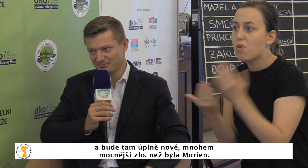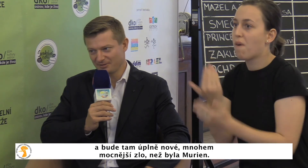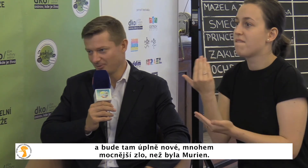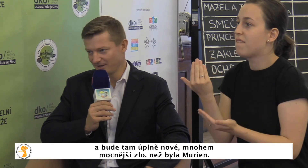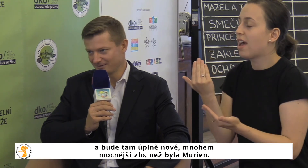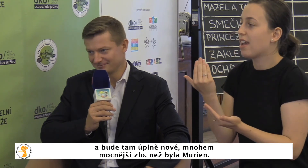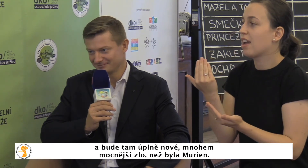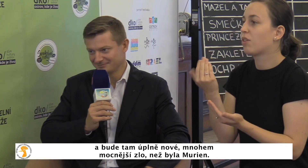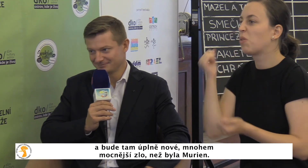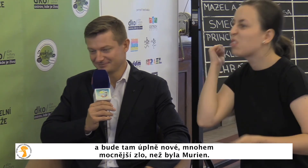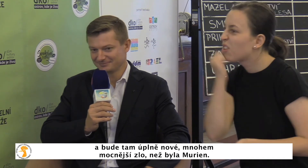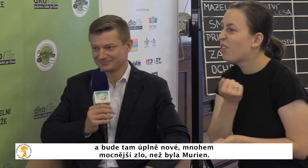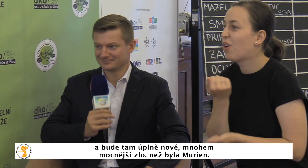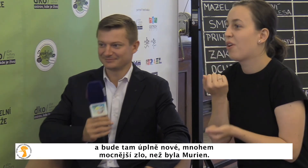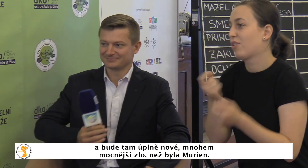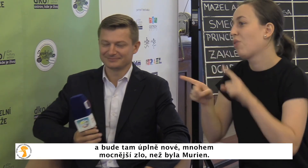než byla Murien.